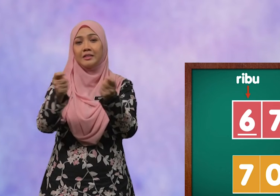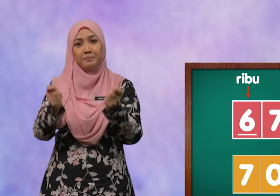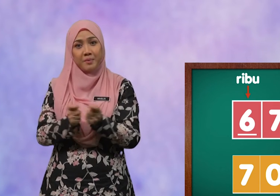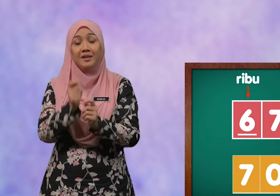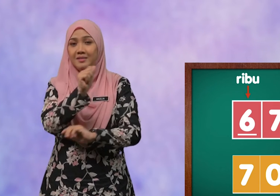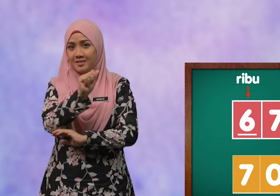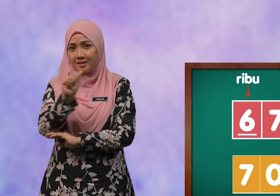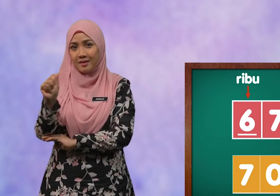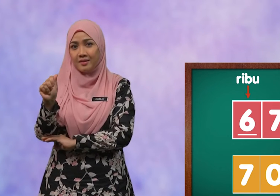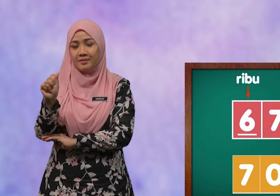tempat sah